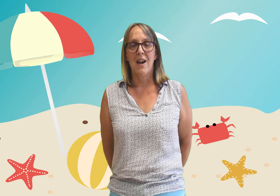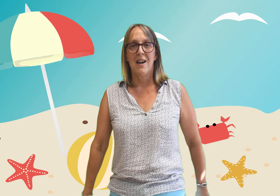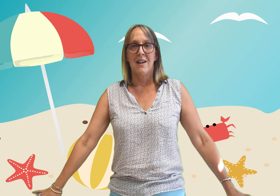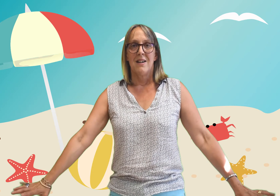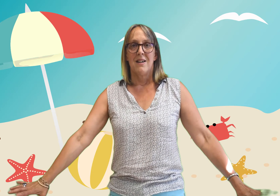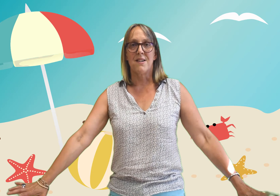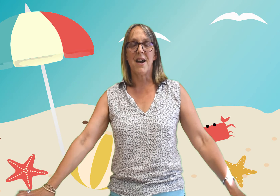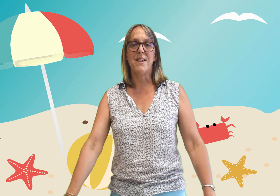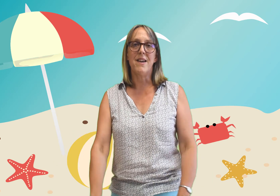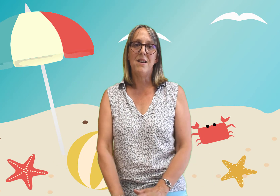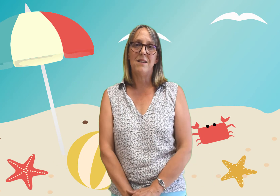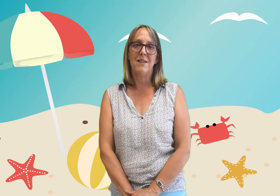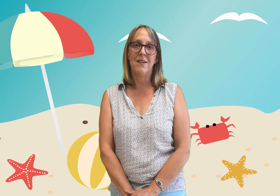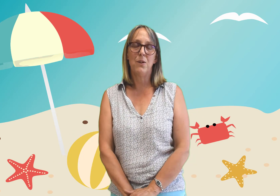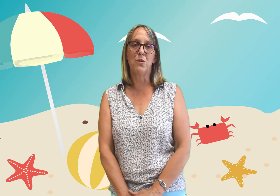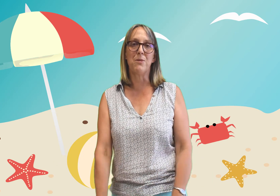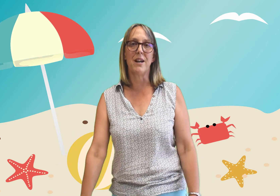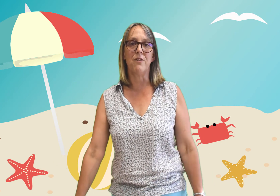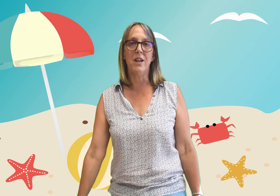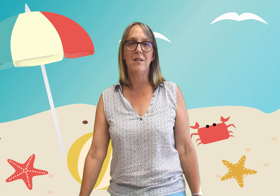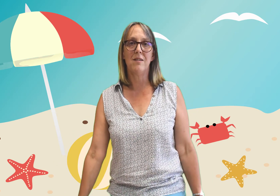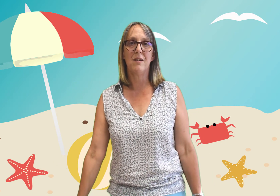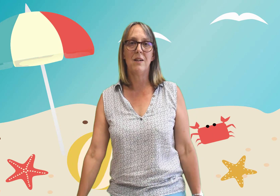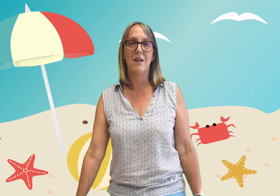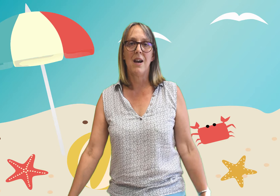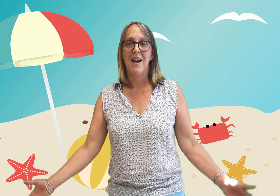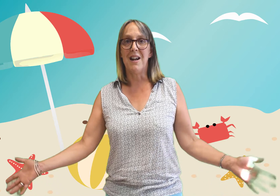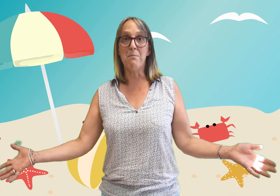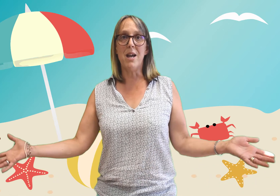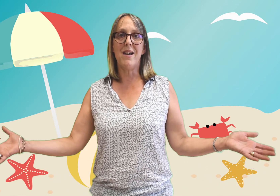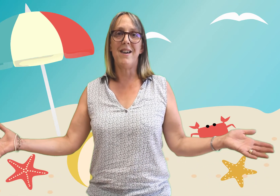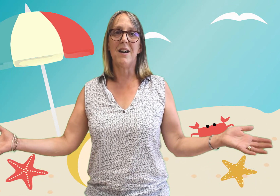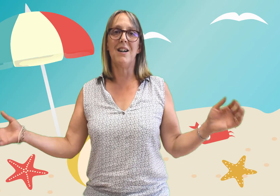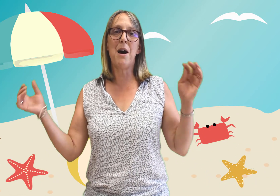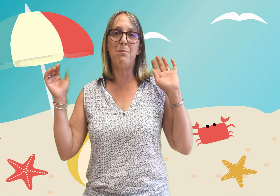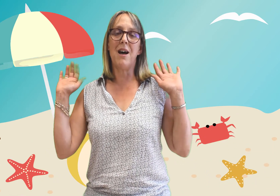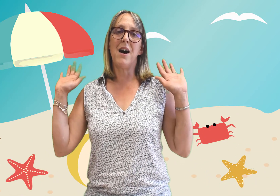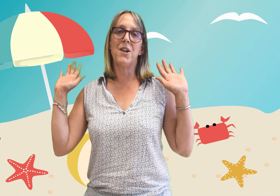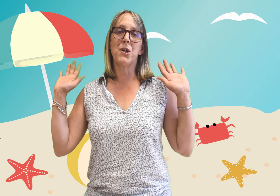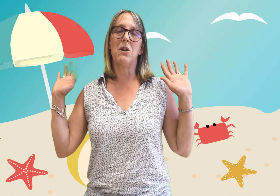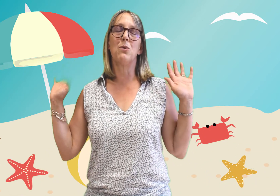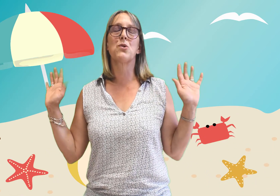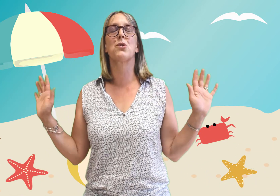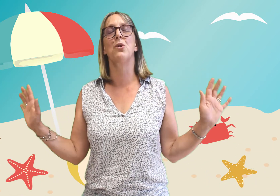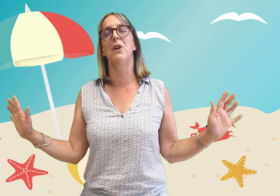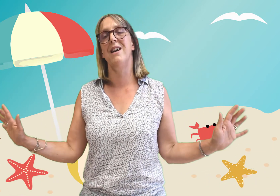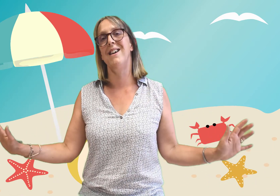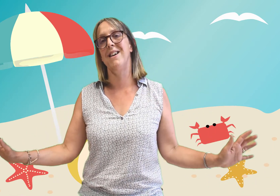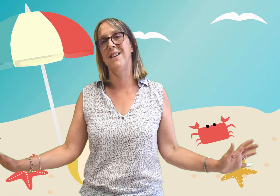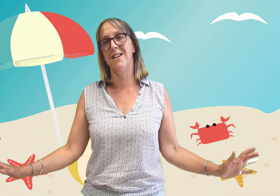ça y est nous sommes arrivés la mer la plage le soleil